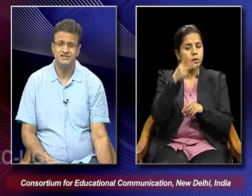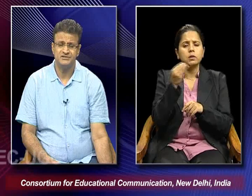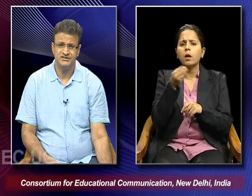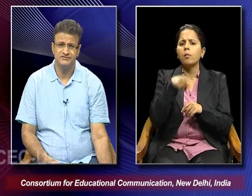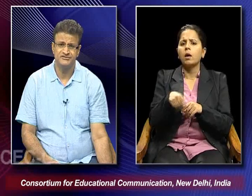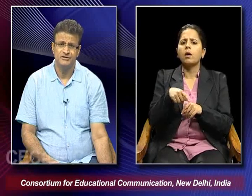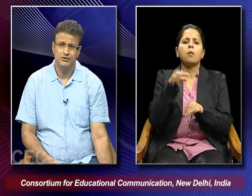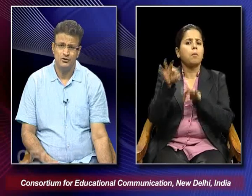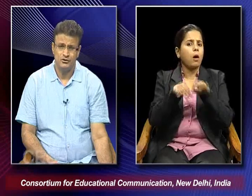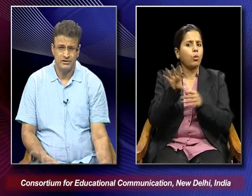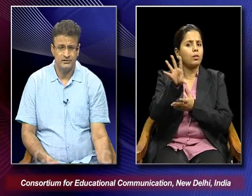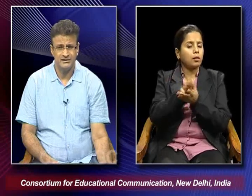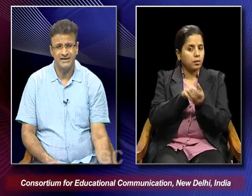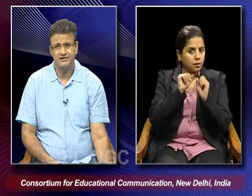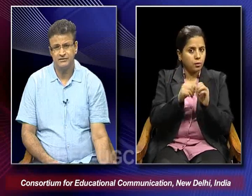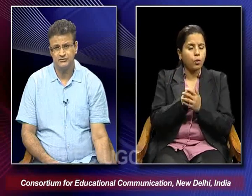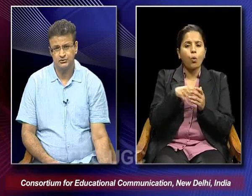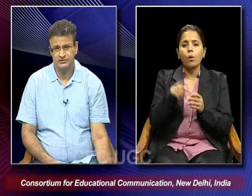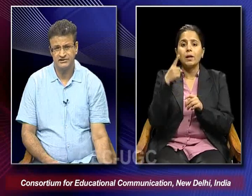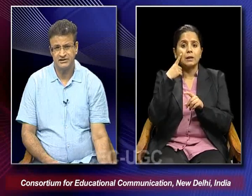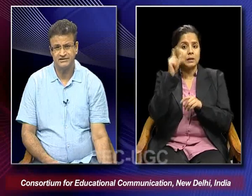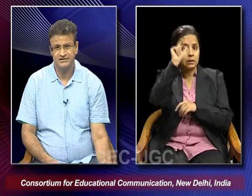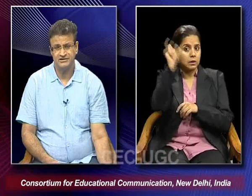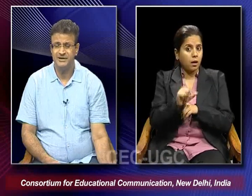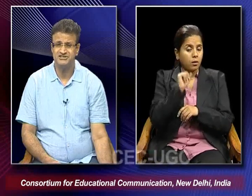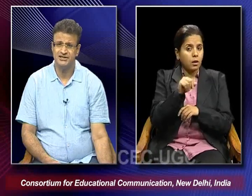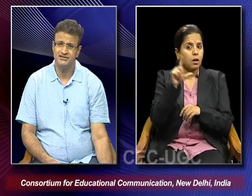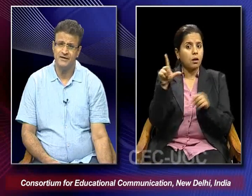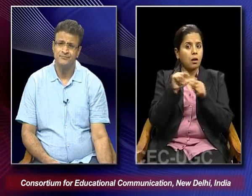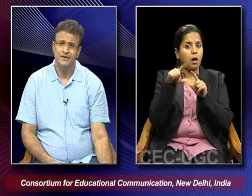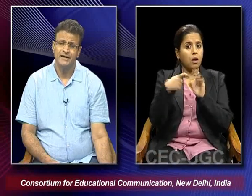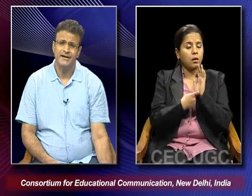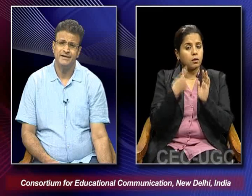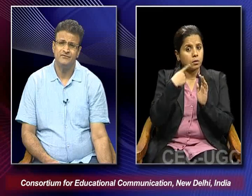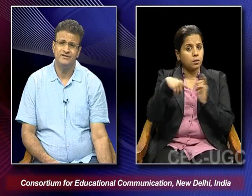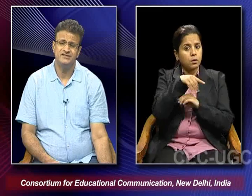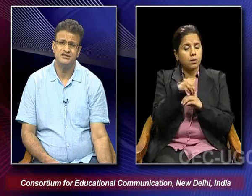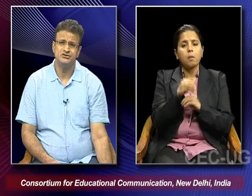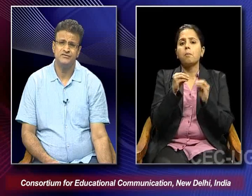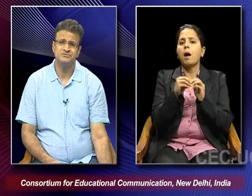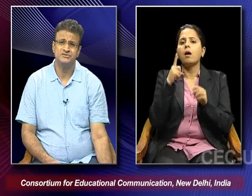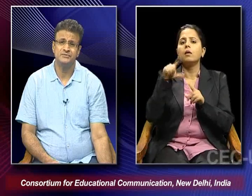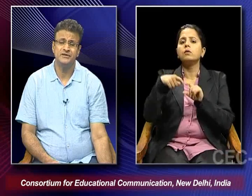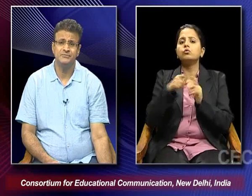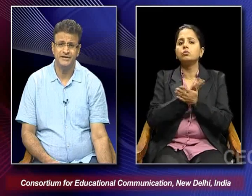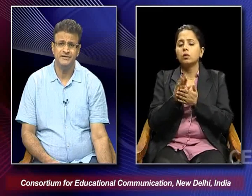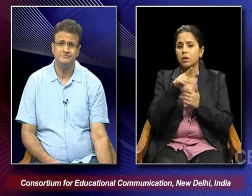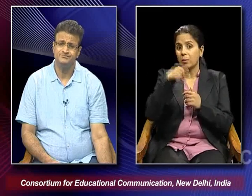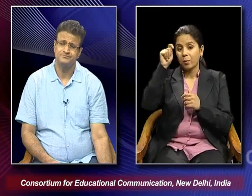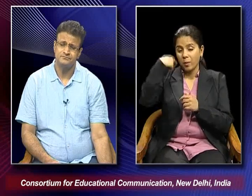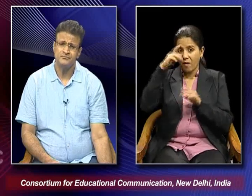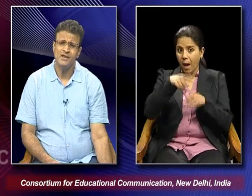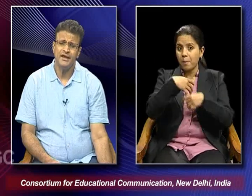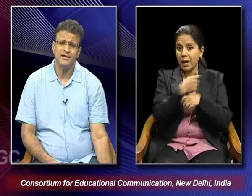bicycle thieves or in Italian it was known as Ladri di Bicicletta. And when these kinds of films they were being made